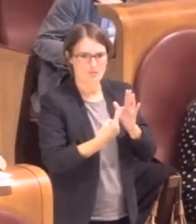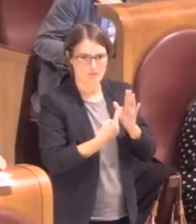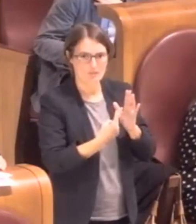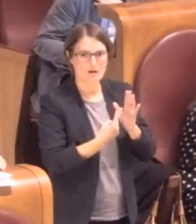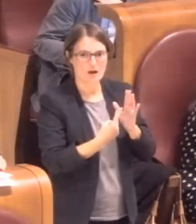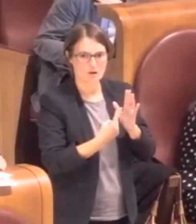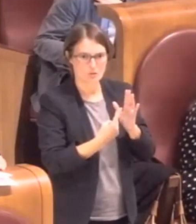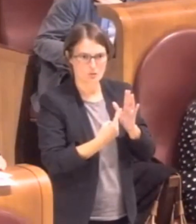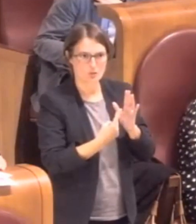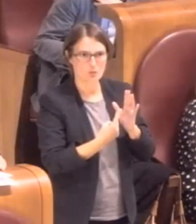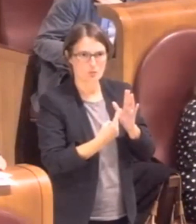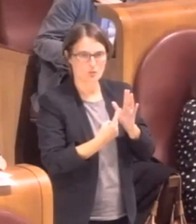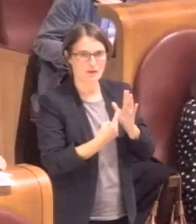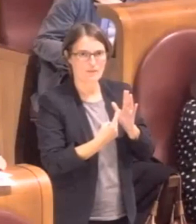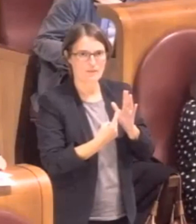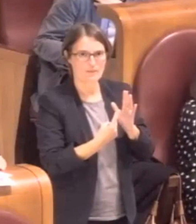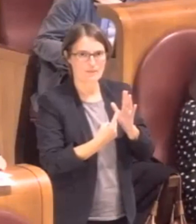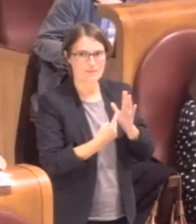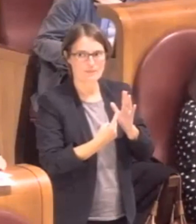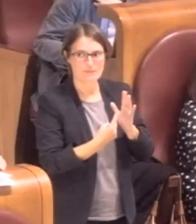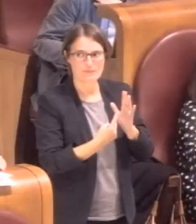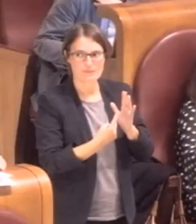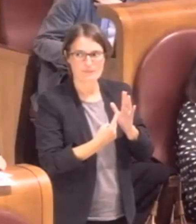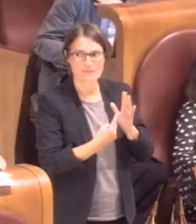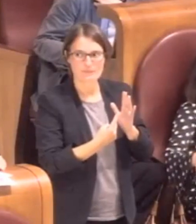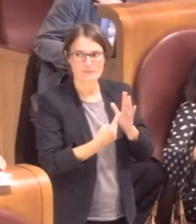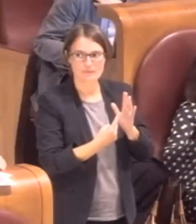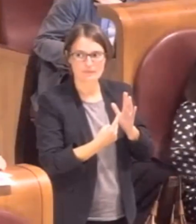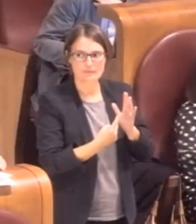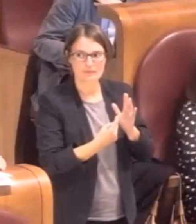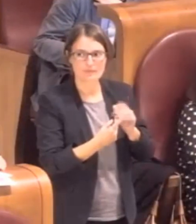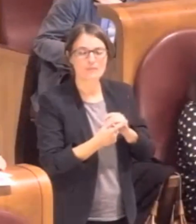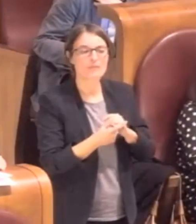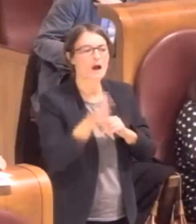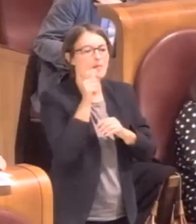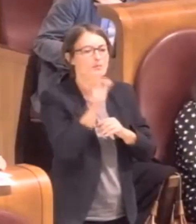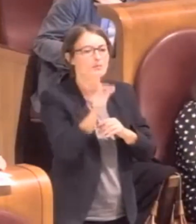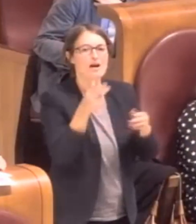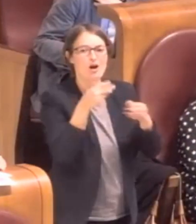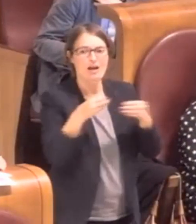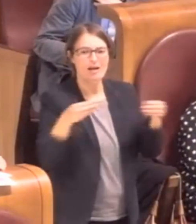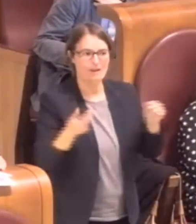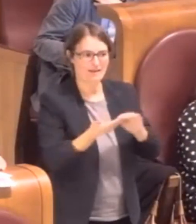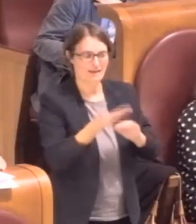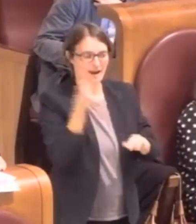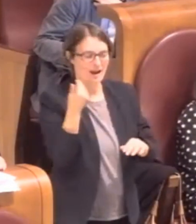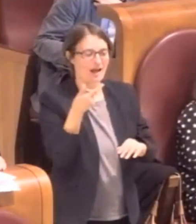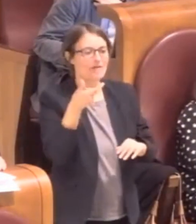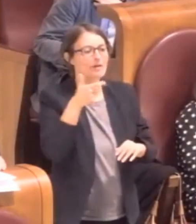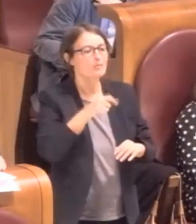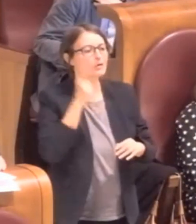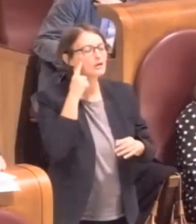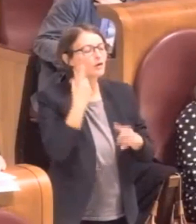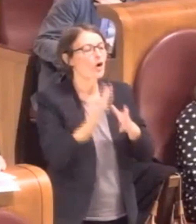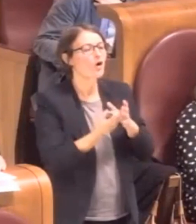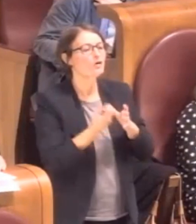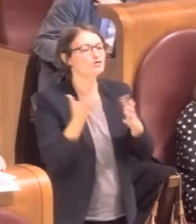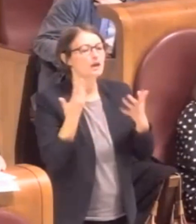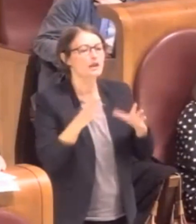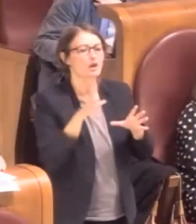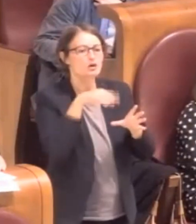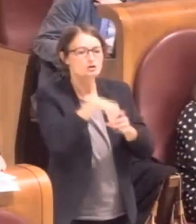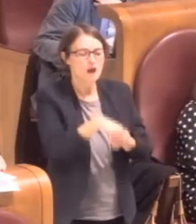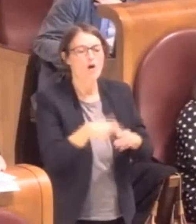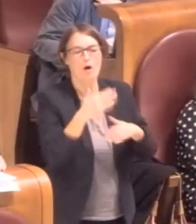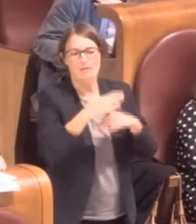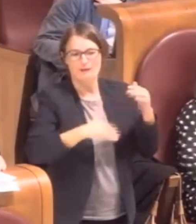necessario perché in quanto il concetto è già compreso nei termini di strutture competenti. All'articolo 2